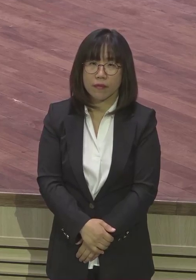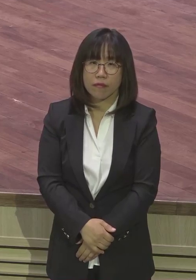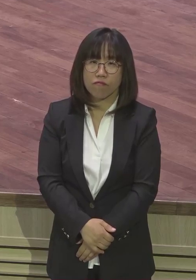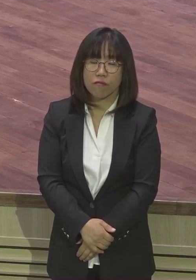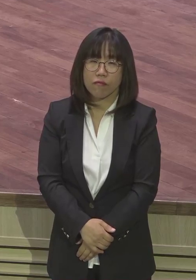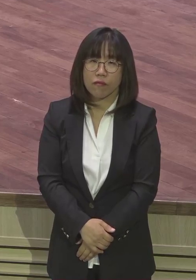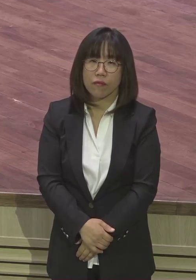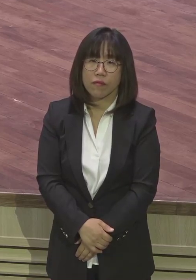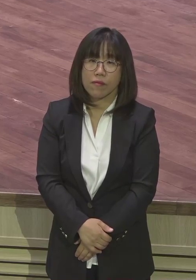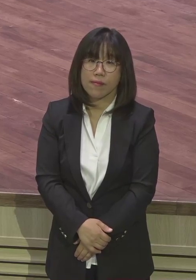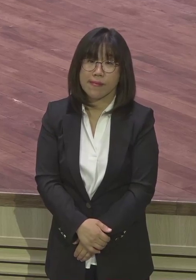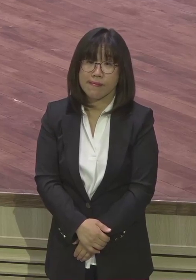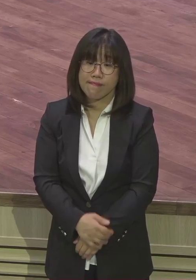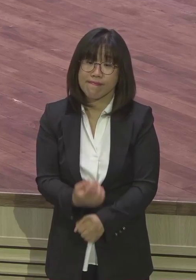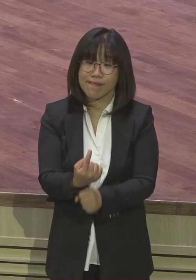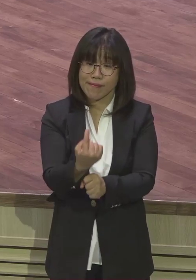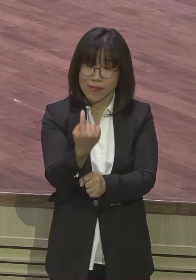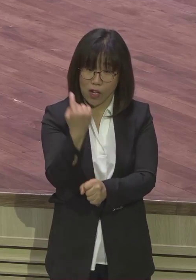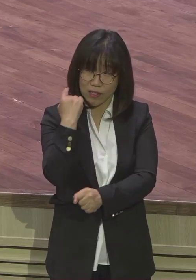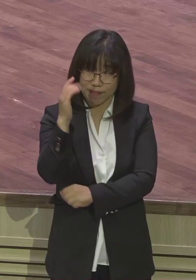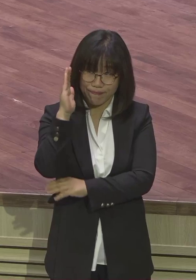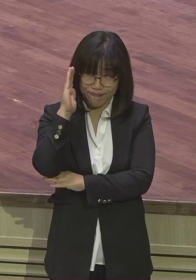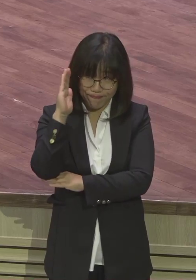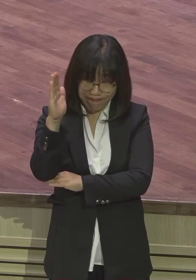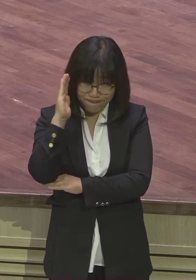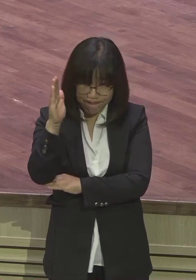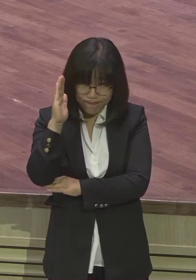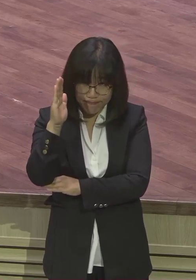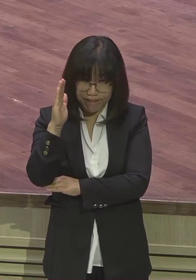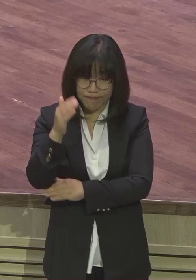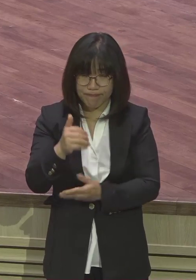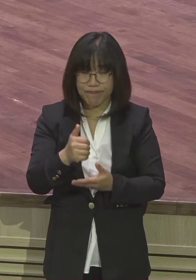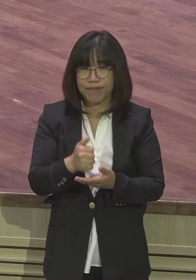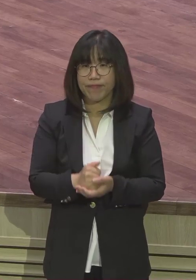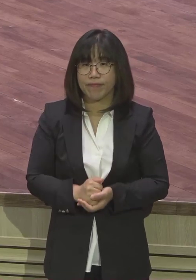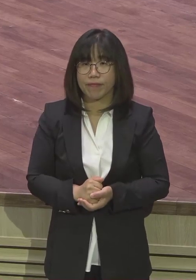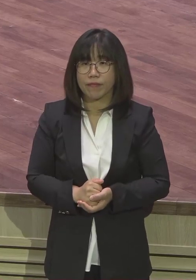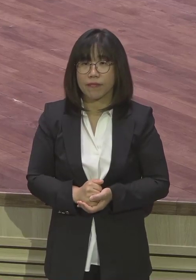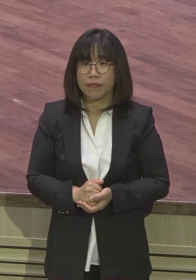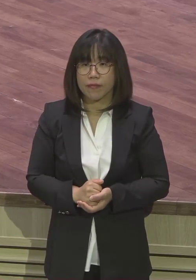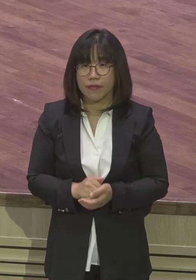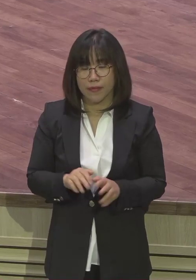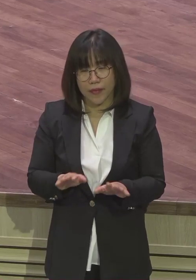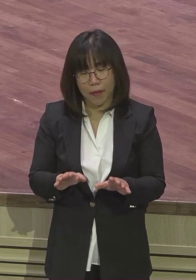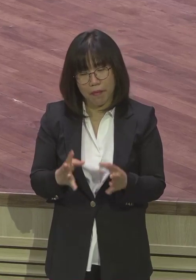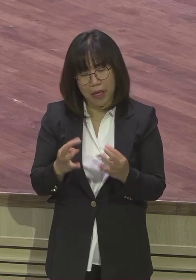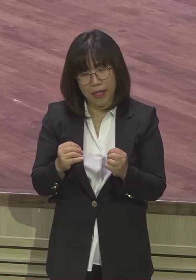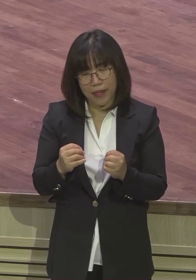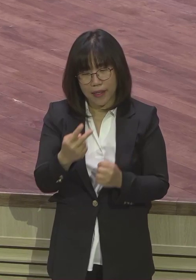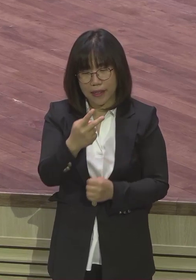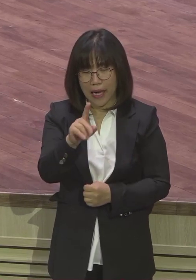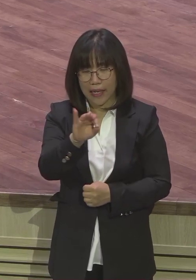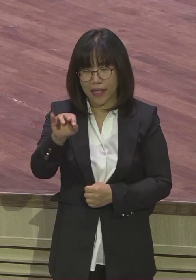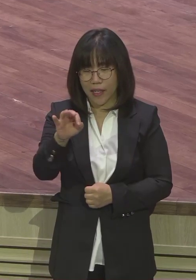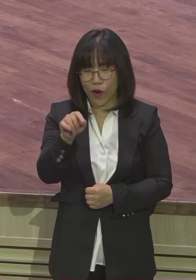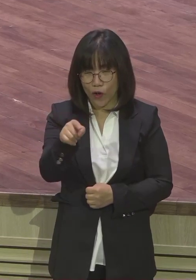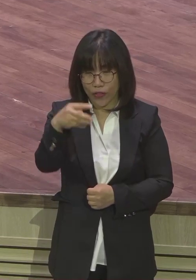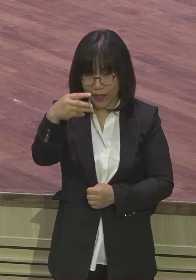제가 어제 종강 때 특강 때 예를 들었습니다 요즘 많은 분들이 뭐예요 다이어트 관심 많잖아요 각종 다이어트